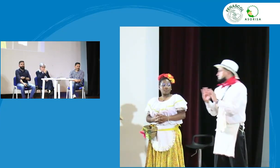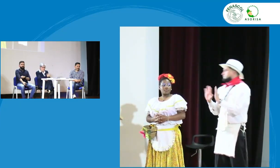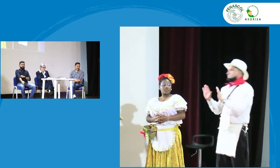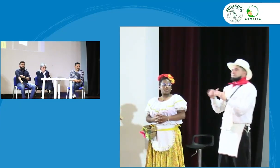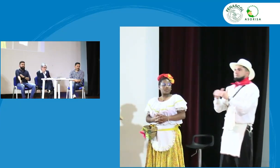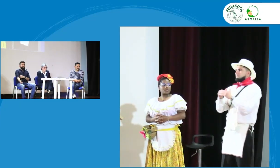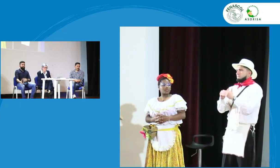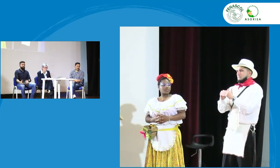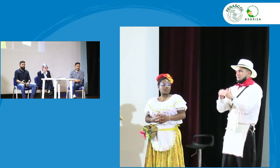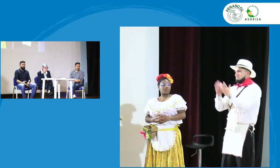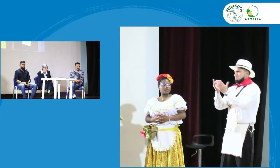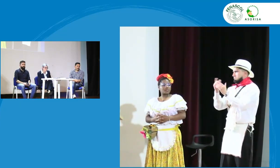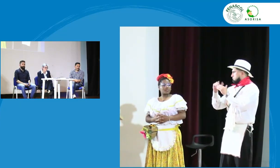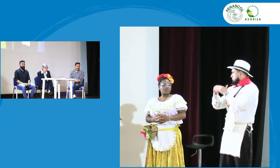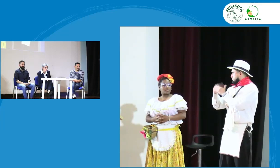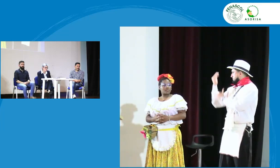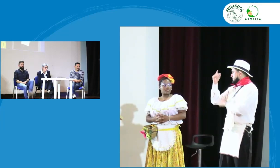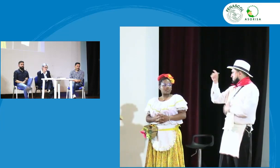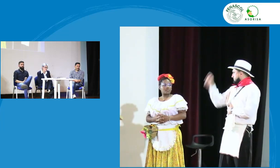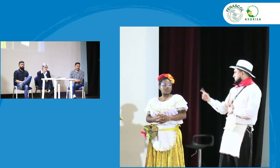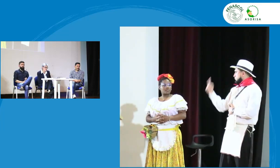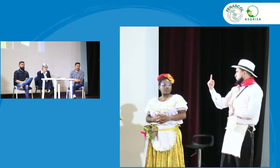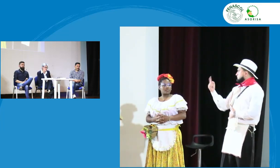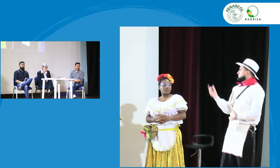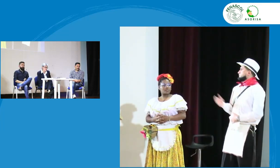Entonces vamos a empezar con la primera persona.